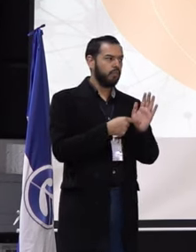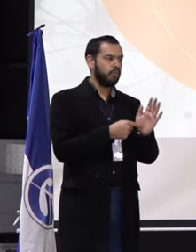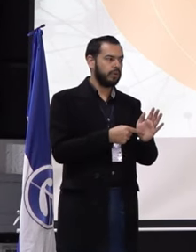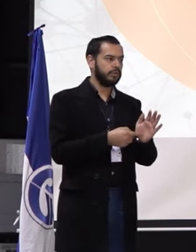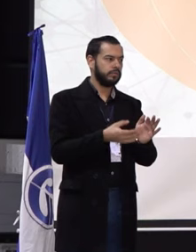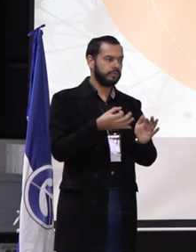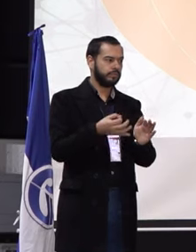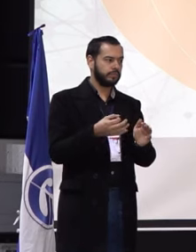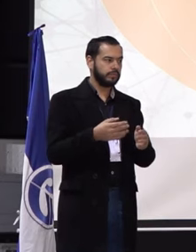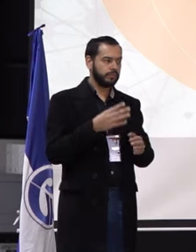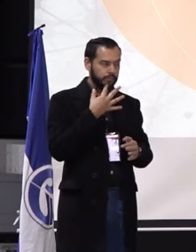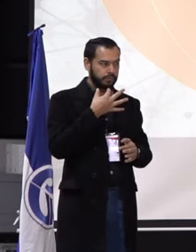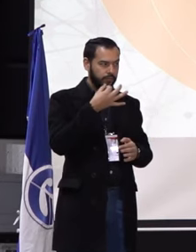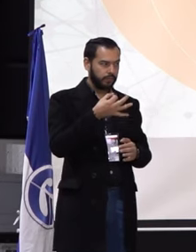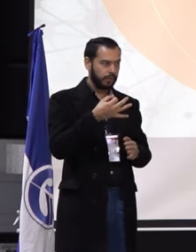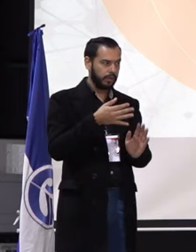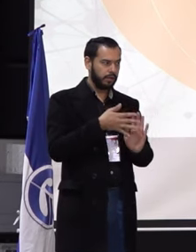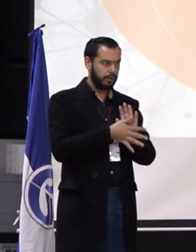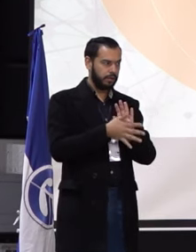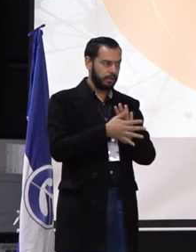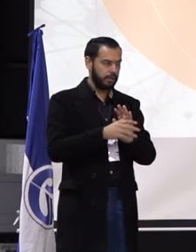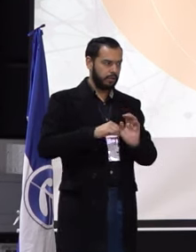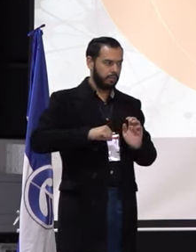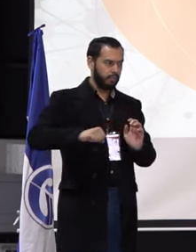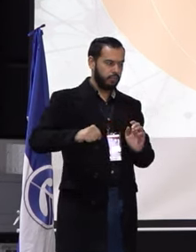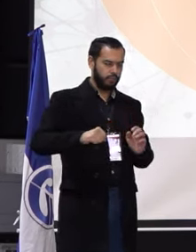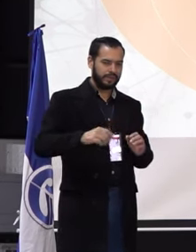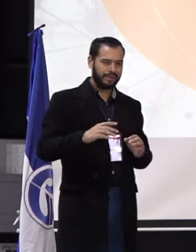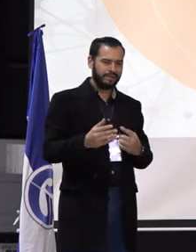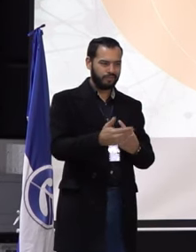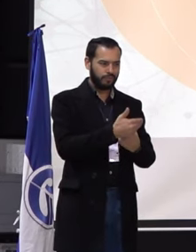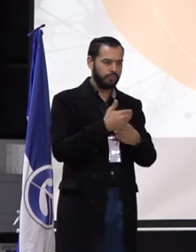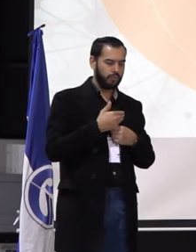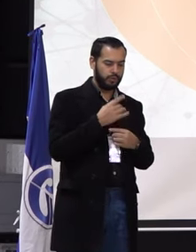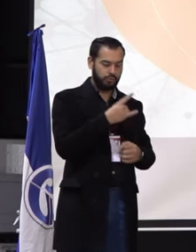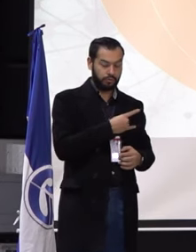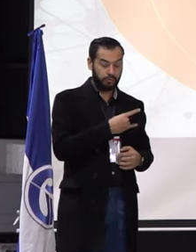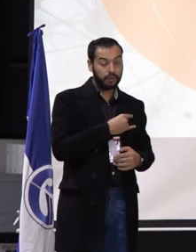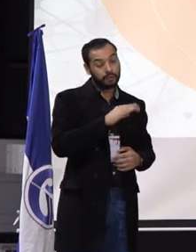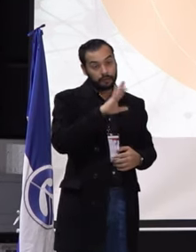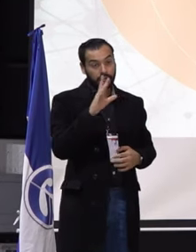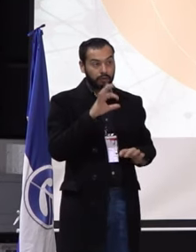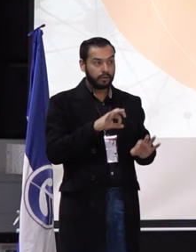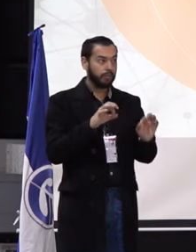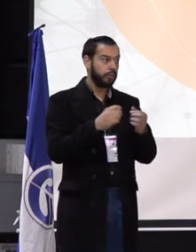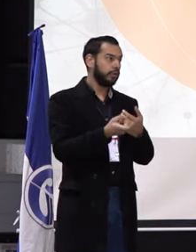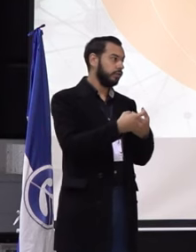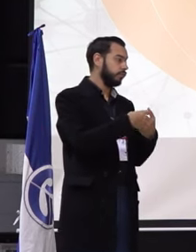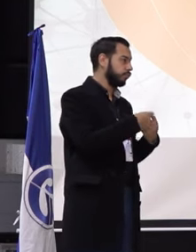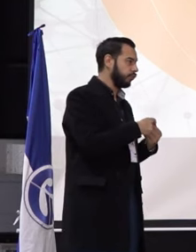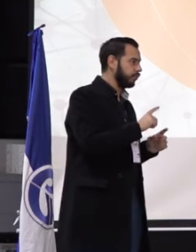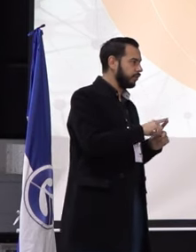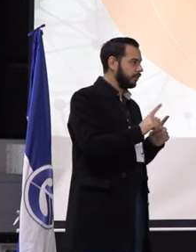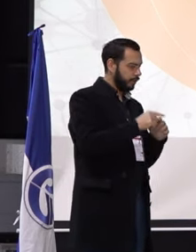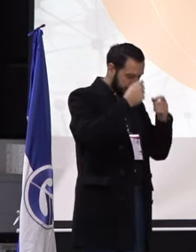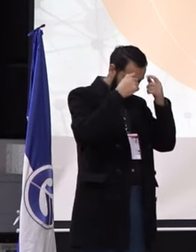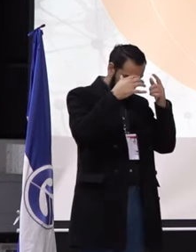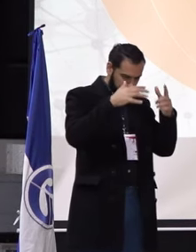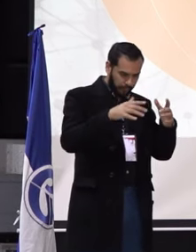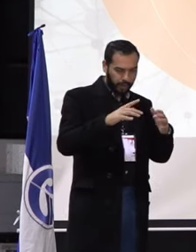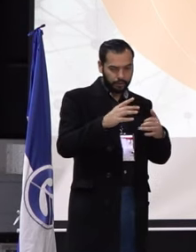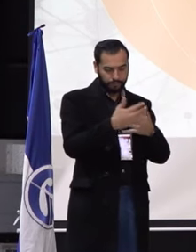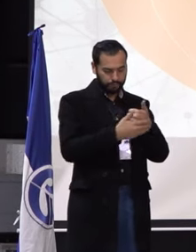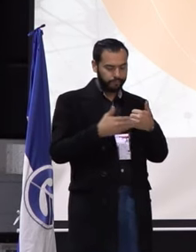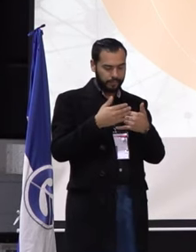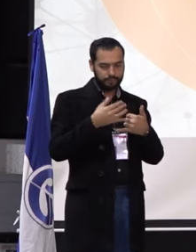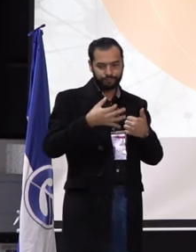una manera sincera la propuesta y la defensa de la universidad. Claro, es importante vincular a los otros estamentos, a todo el país, eso es